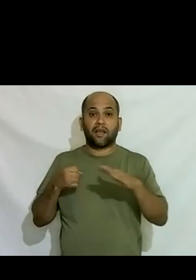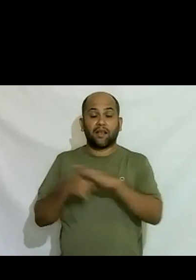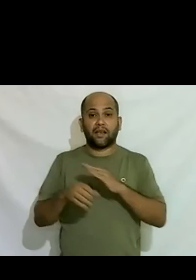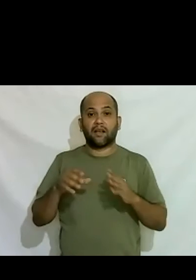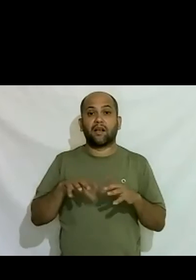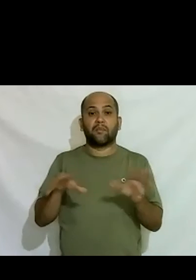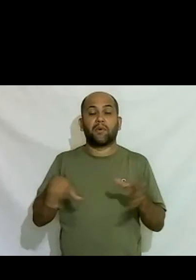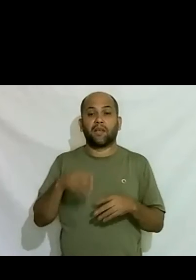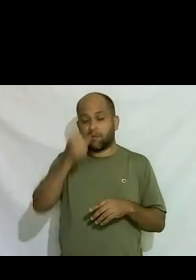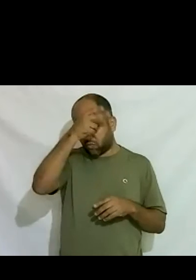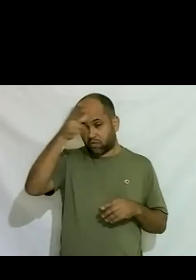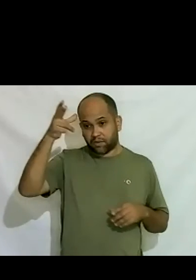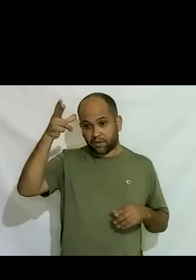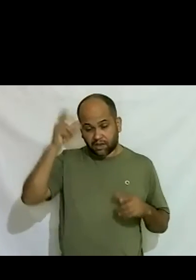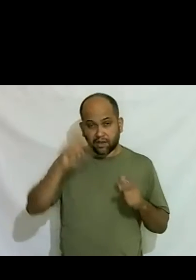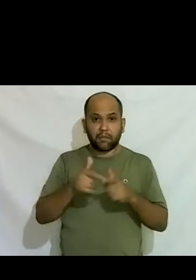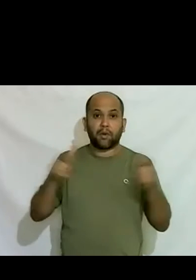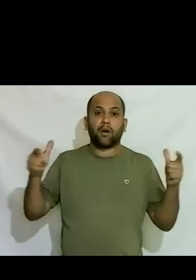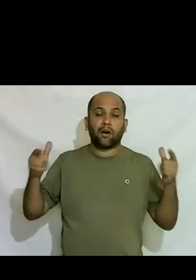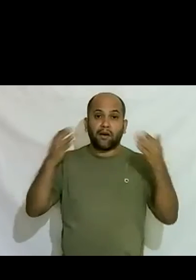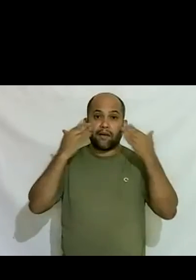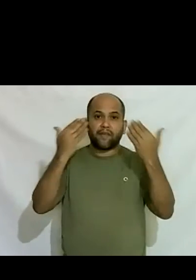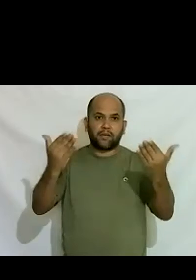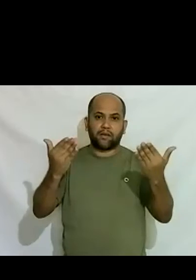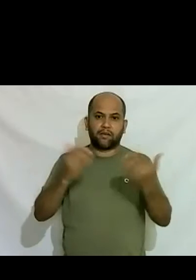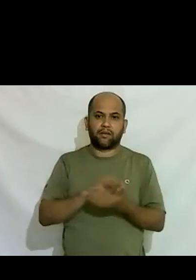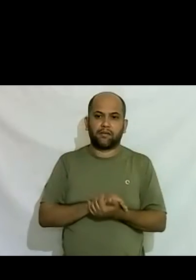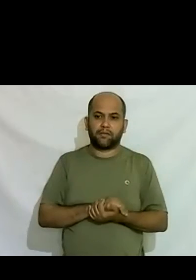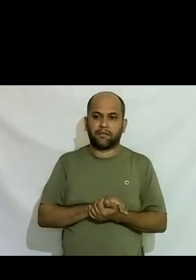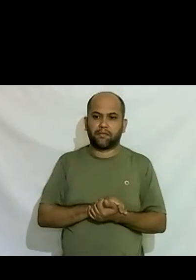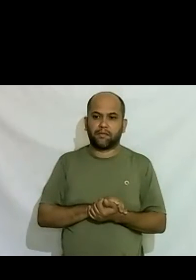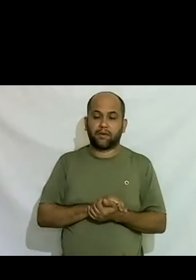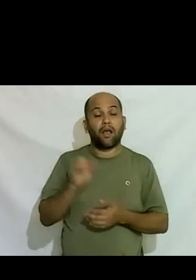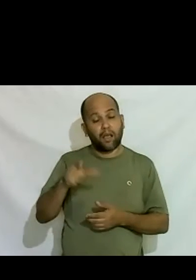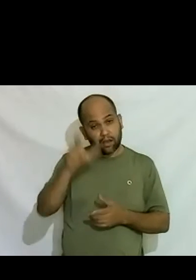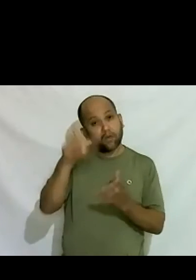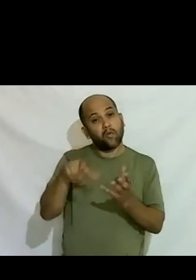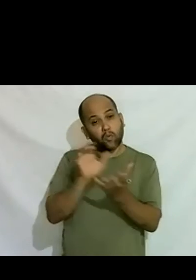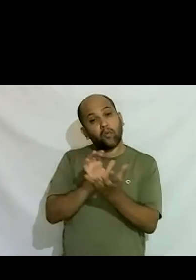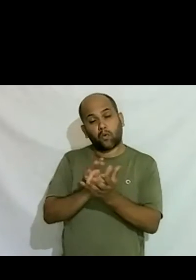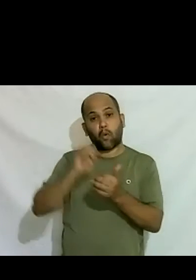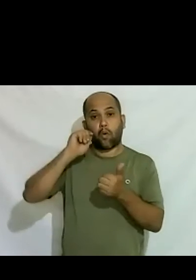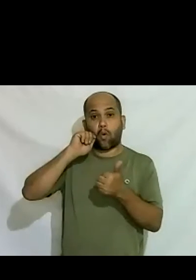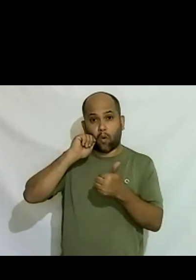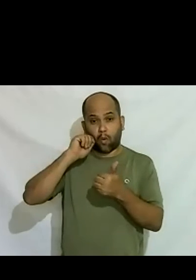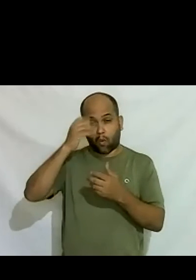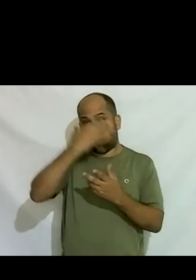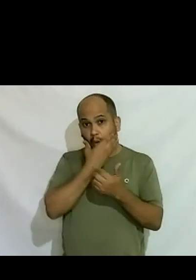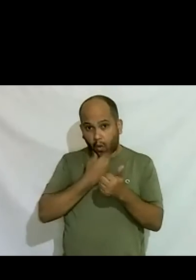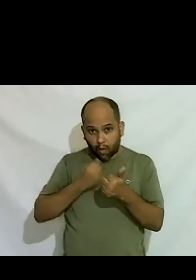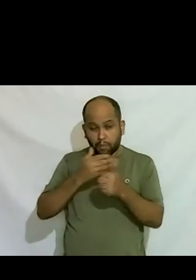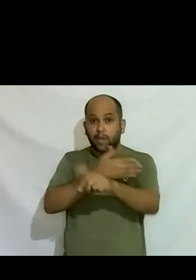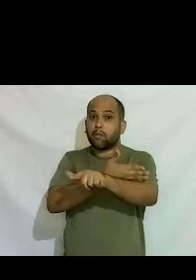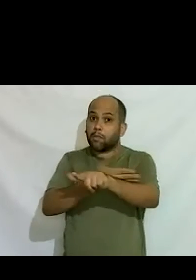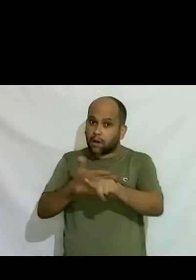maior projeção são essas pessoas né e